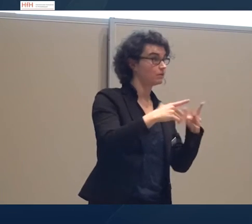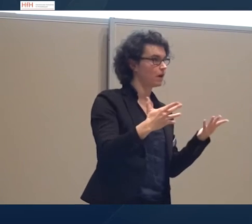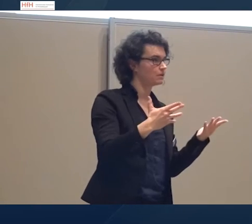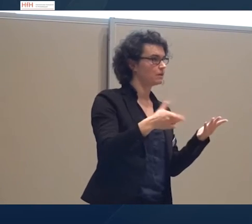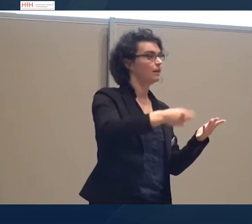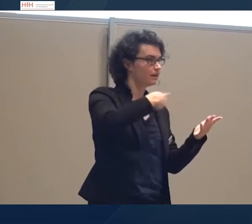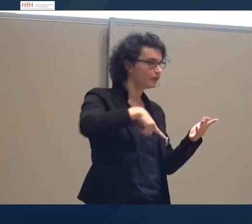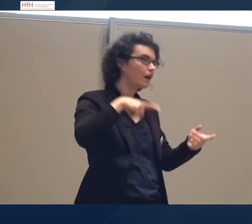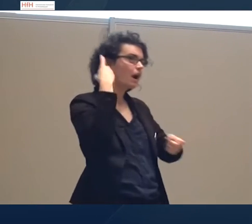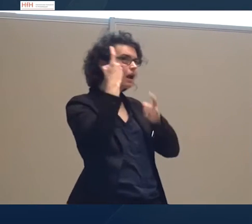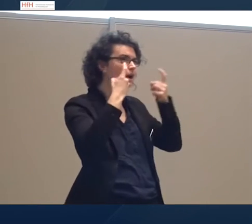was macht ein Text aus.